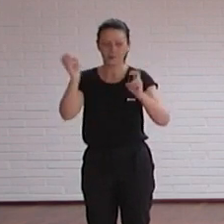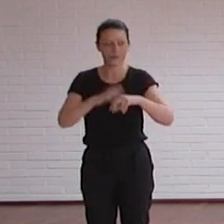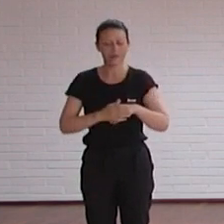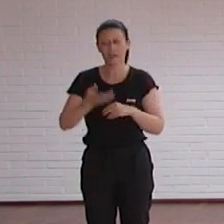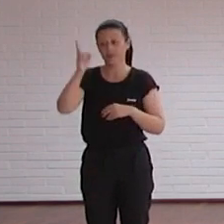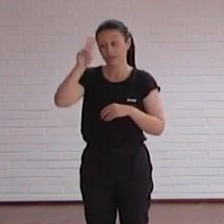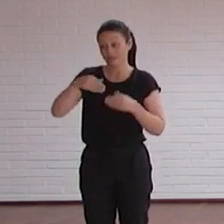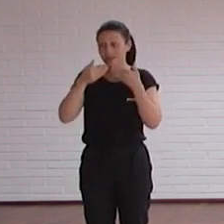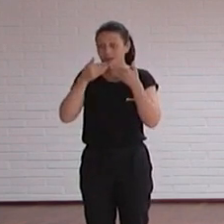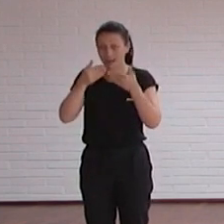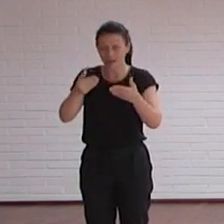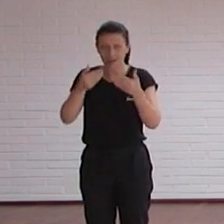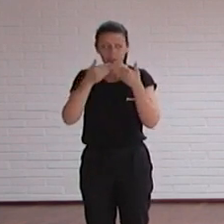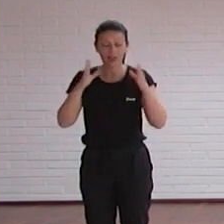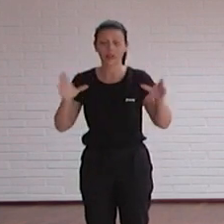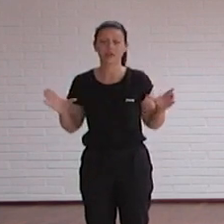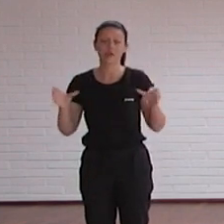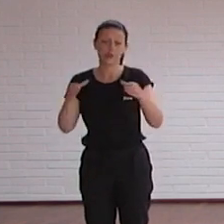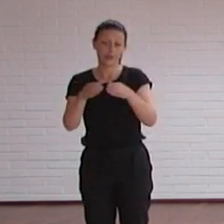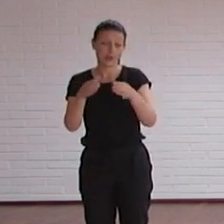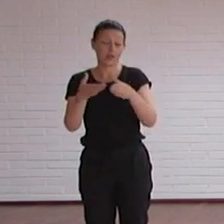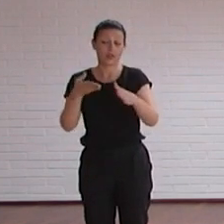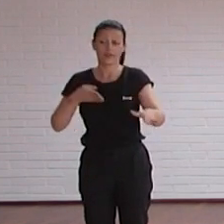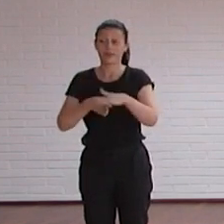Gracias, señor